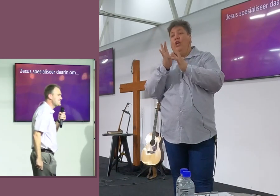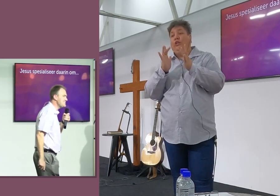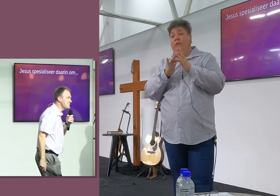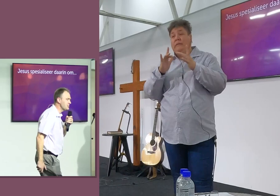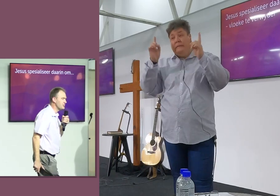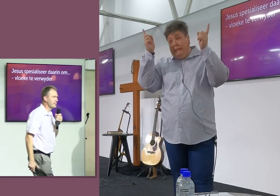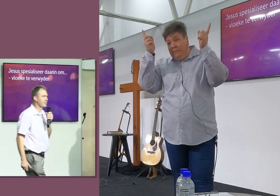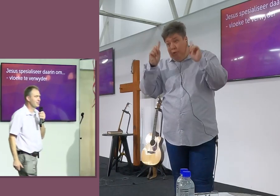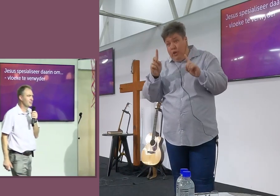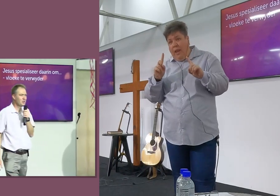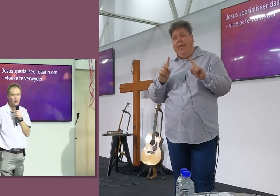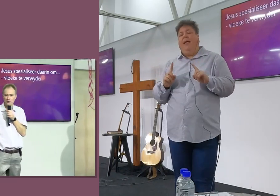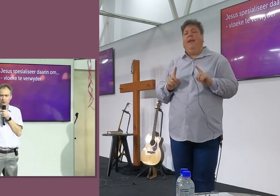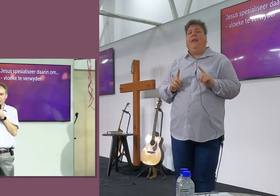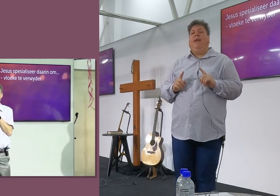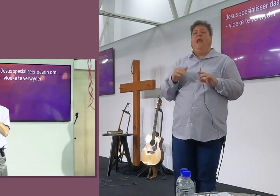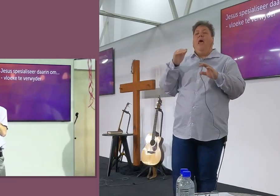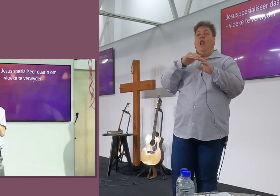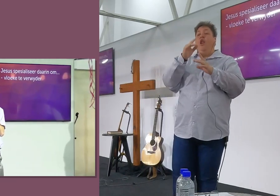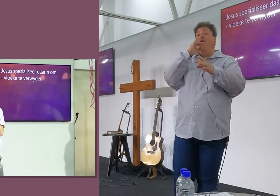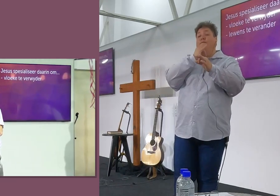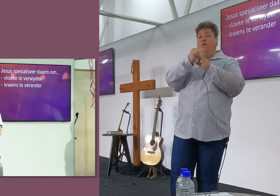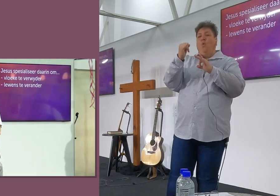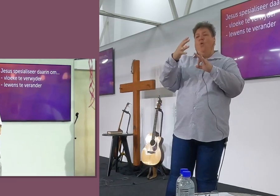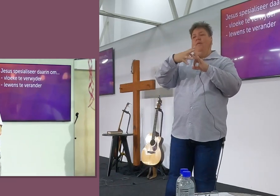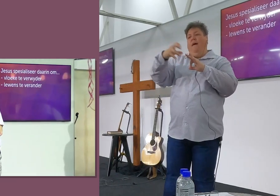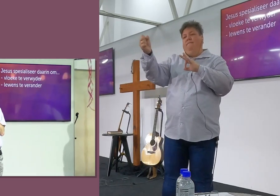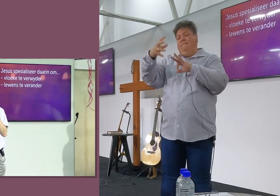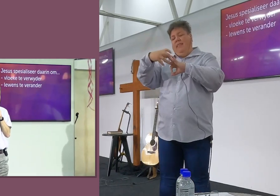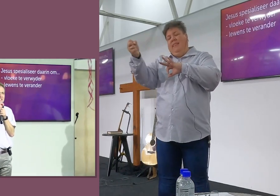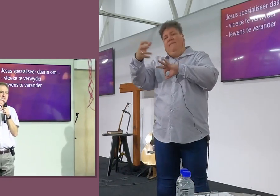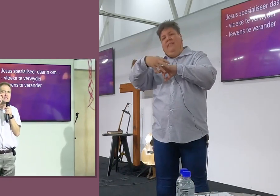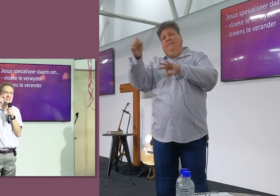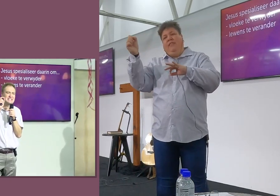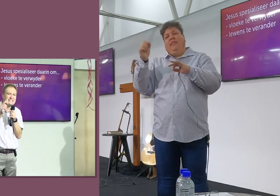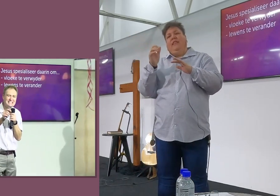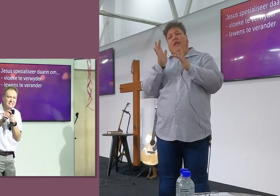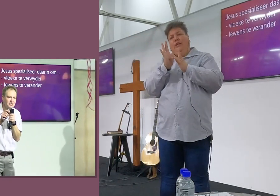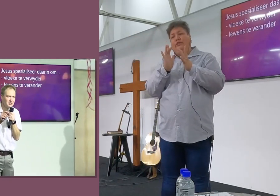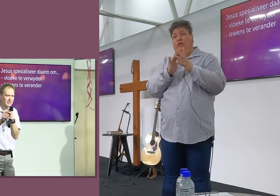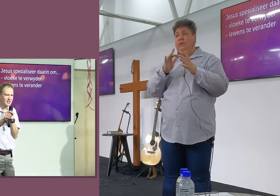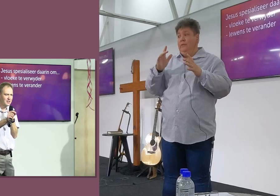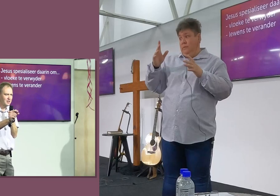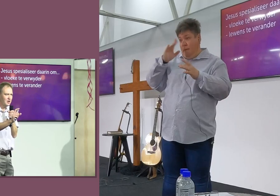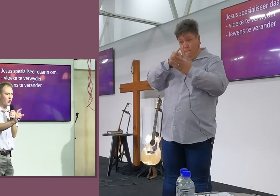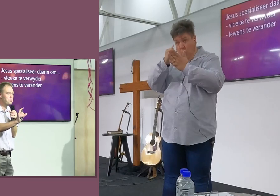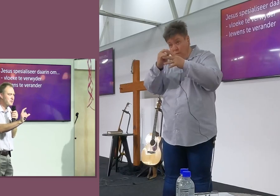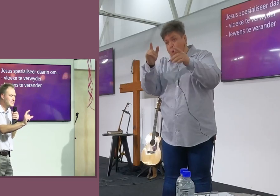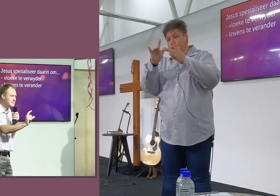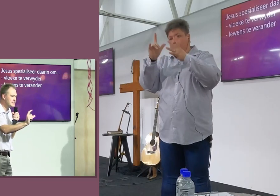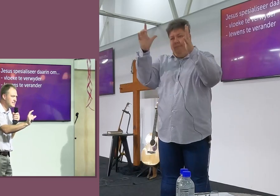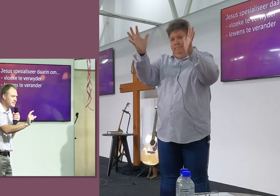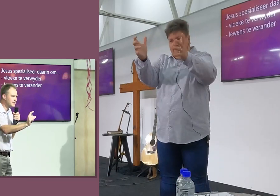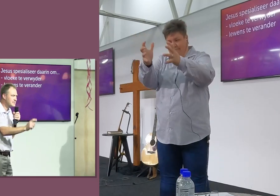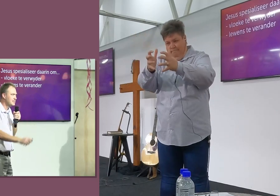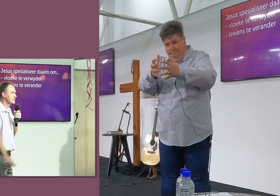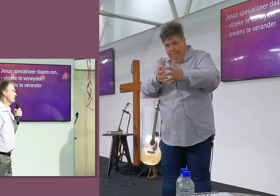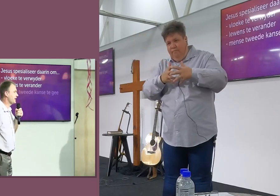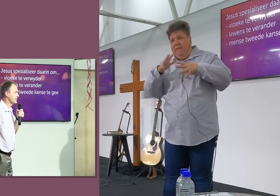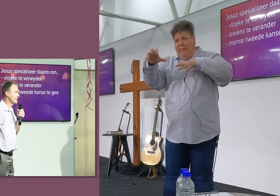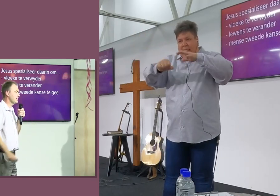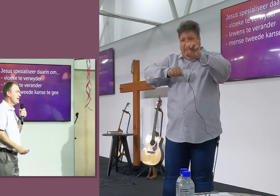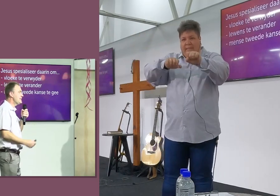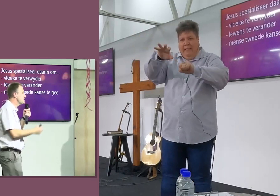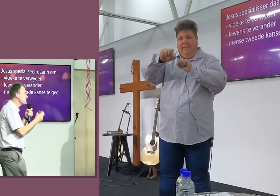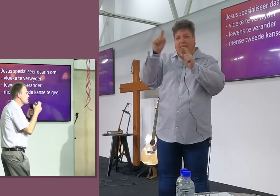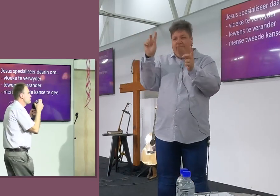Jesus specialiseer daarin om vloeken te verweider op mensense levens. Jesus specialiseer daarin om mensense levens te